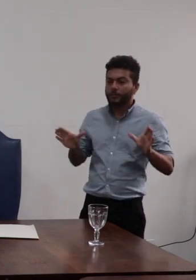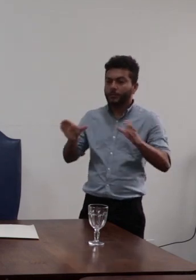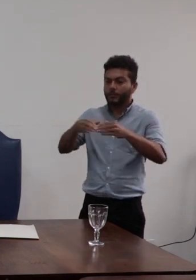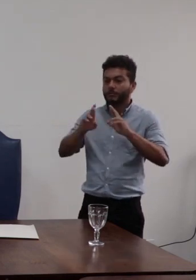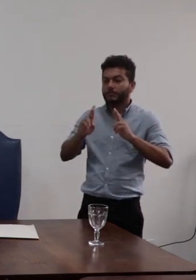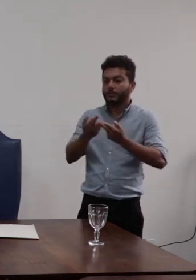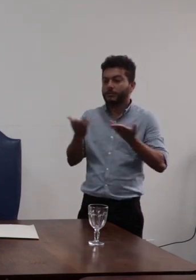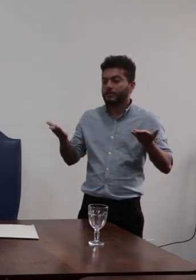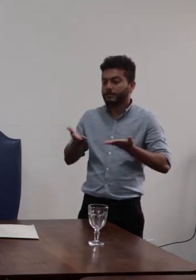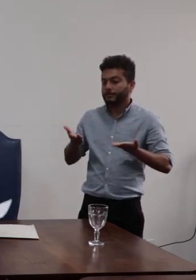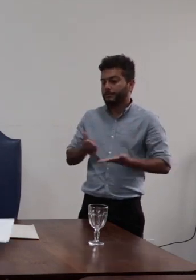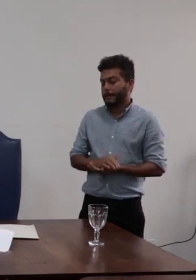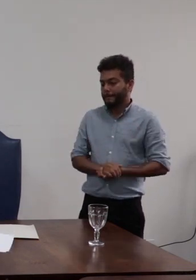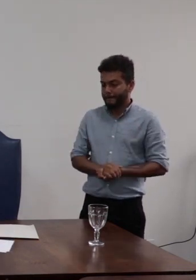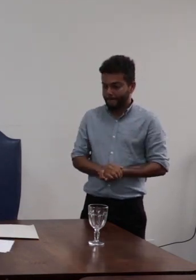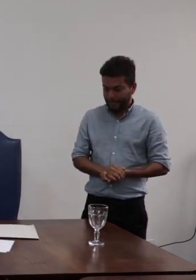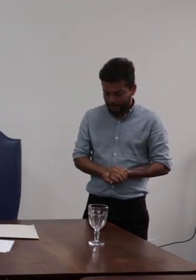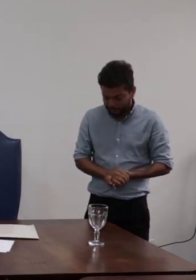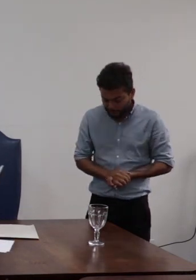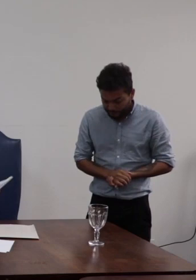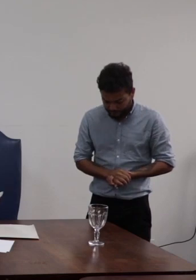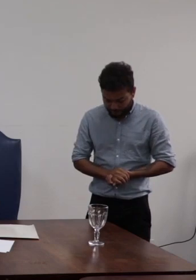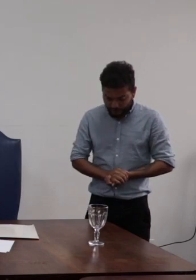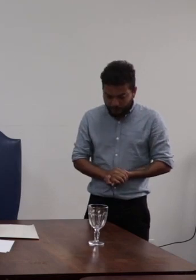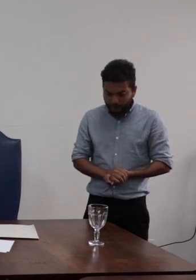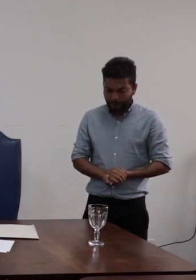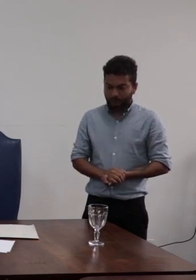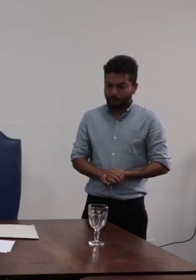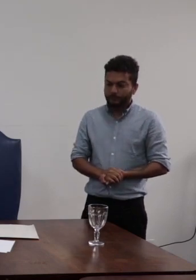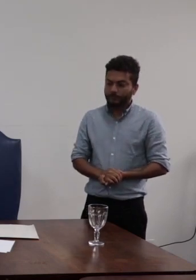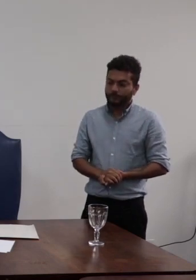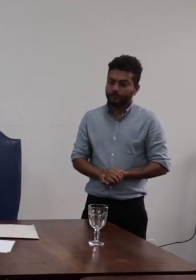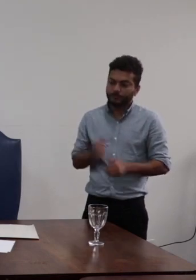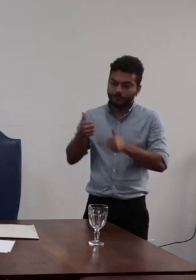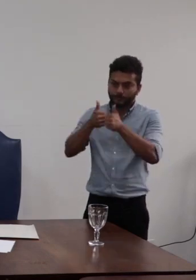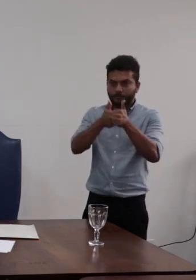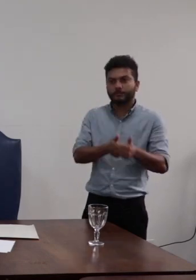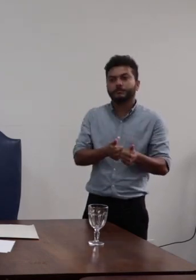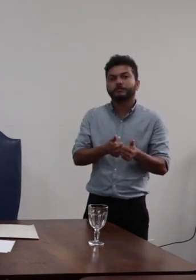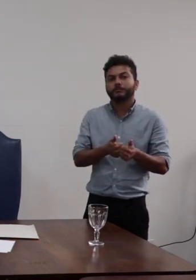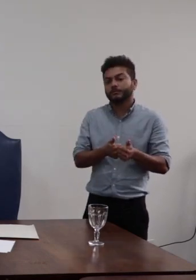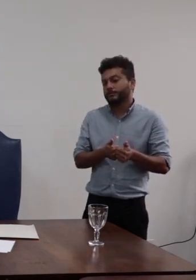e seguindo especialmente o que consta no